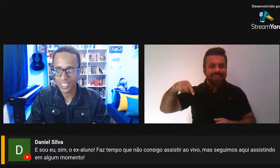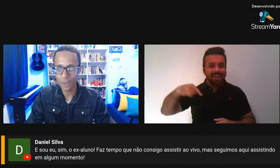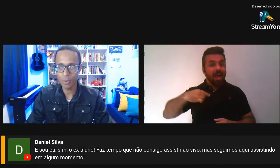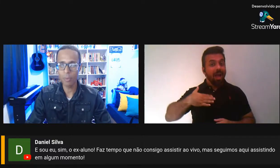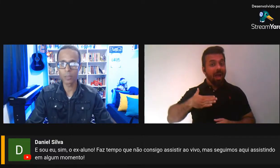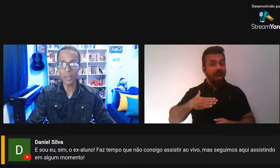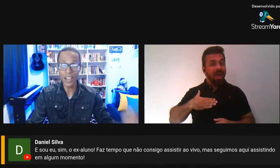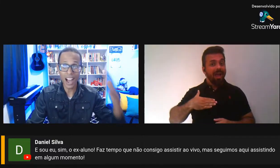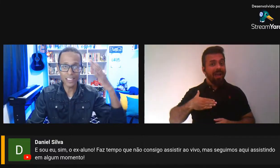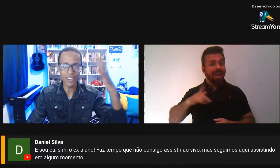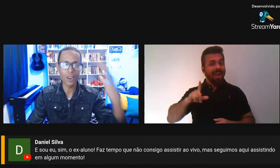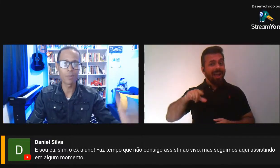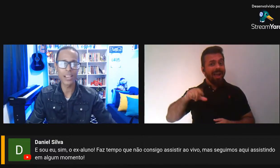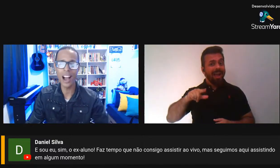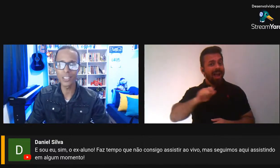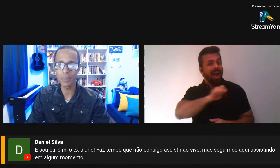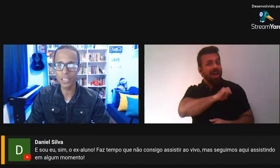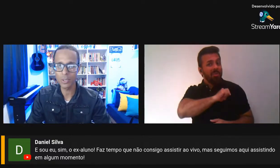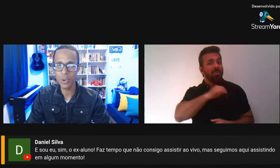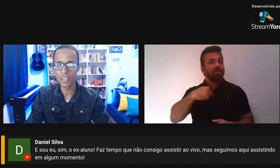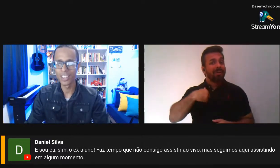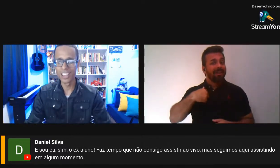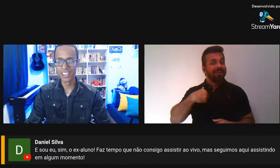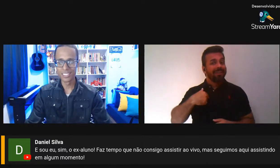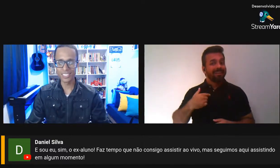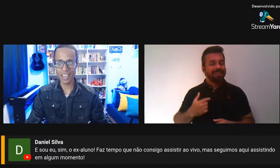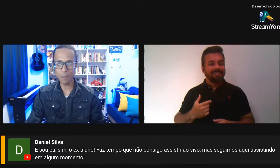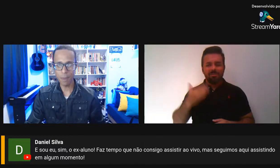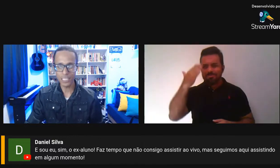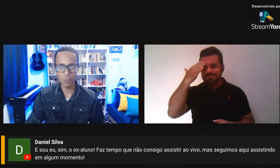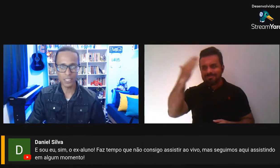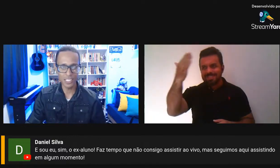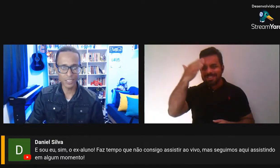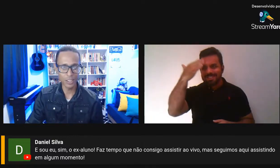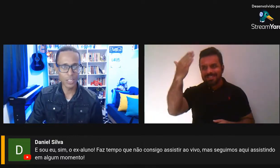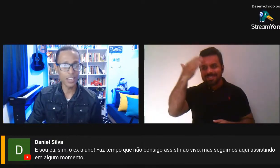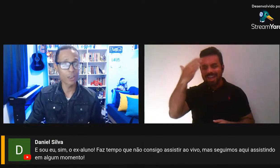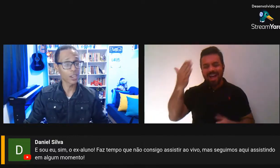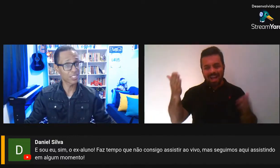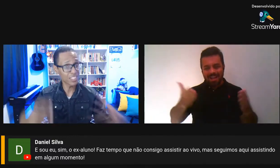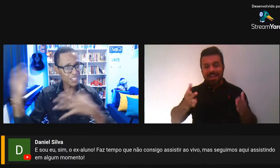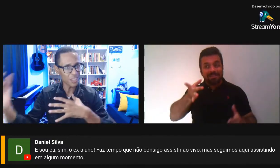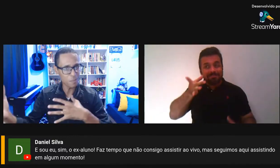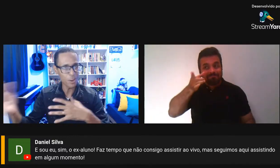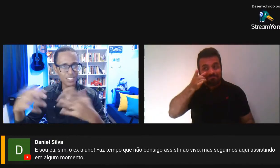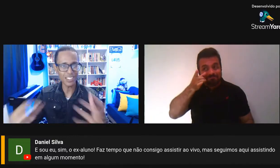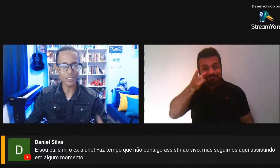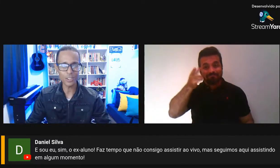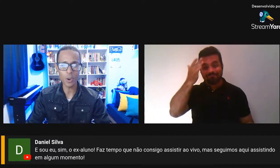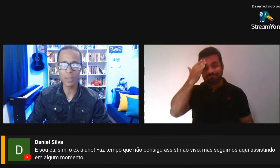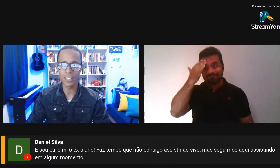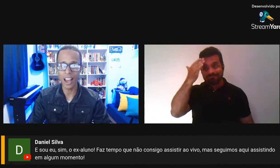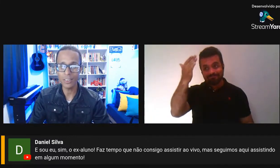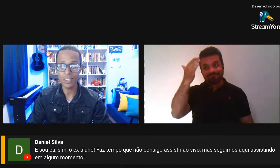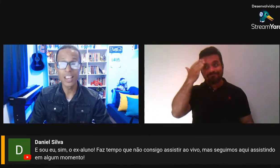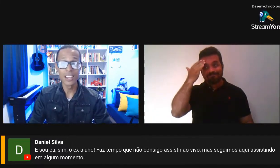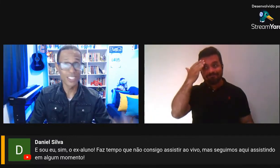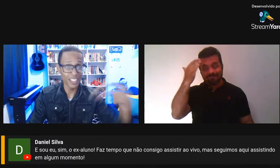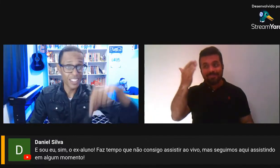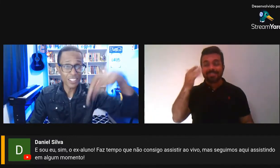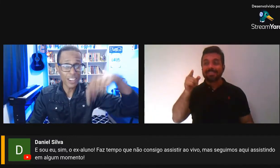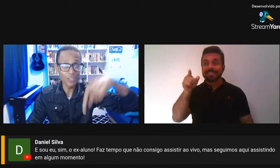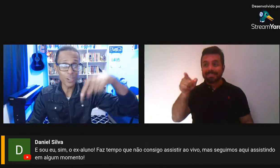aqui assistindo em algum momento. Obrigado, Daniel. Obrigado pela sua sempre participação. O Daniel assiste depois e dá os seus comentários.